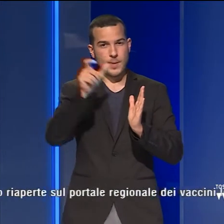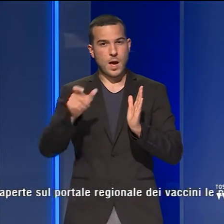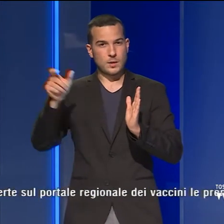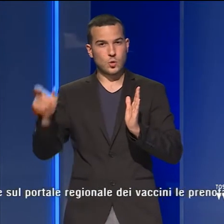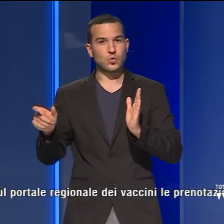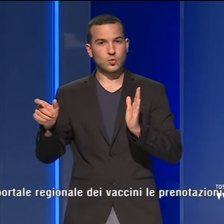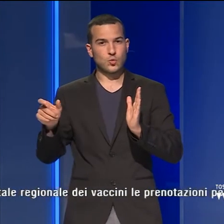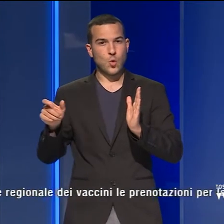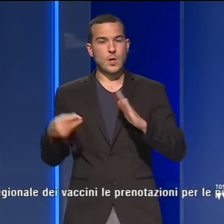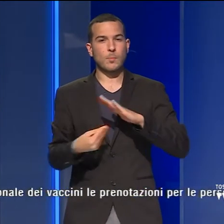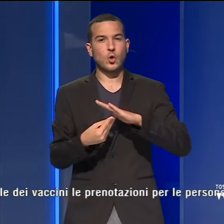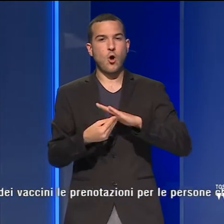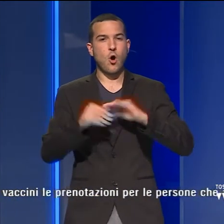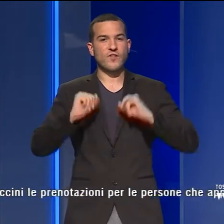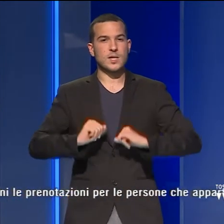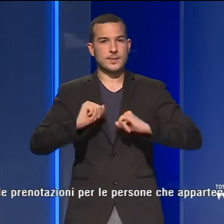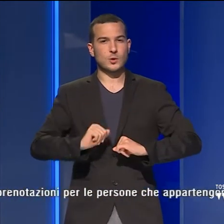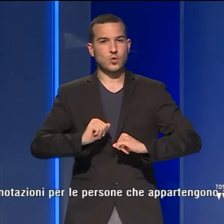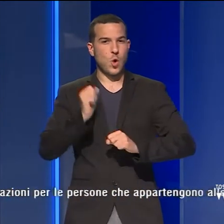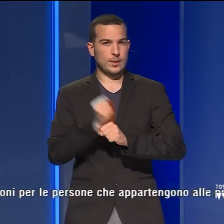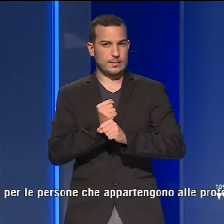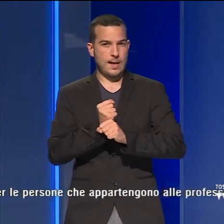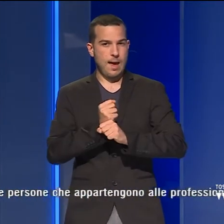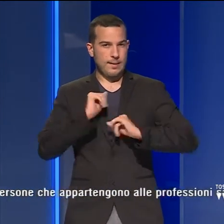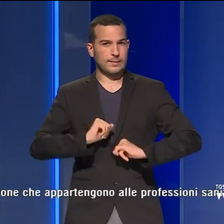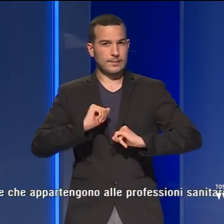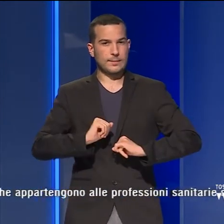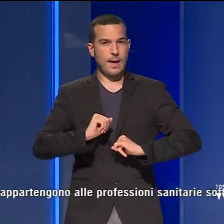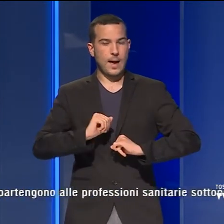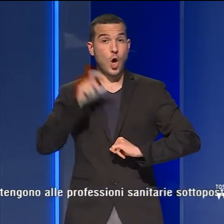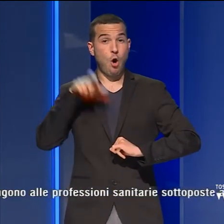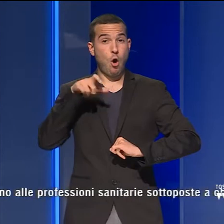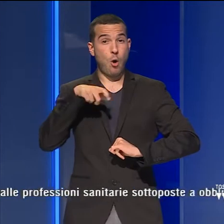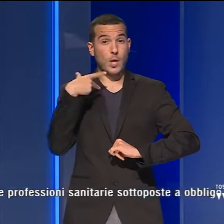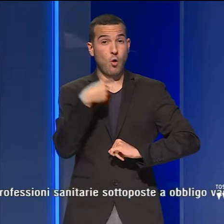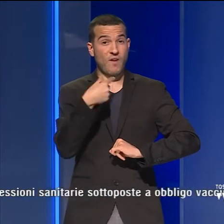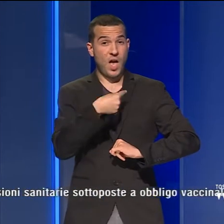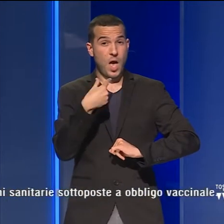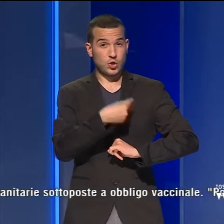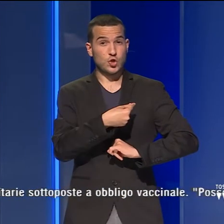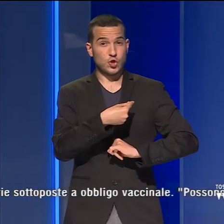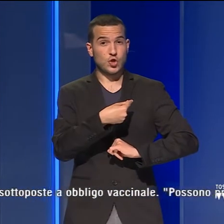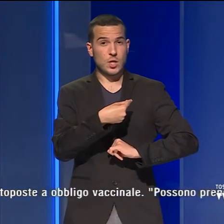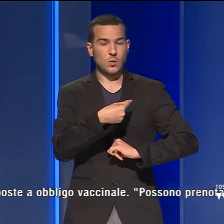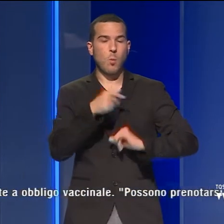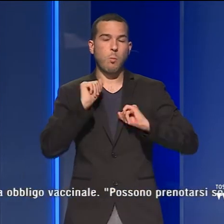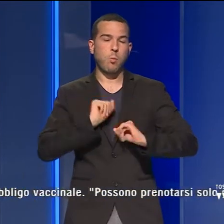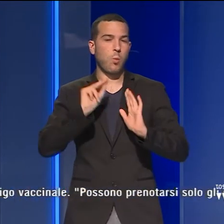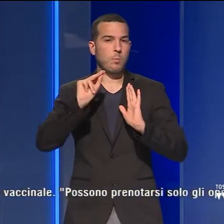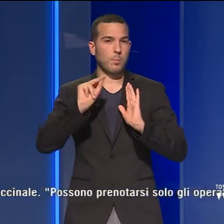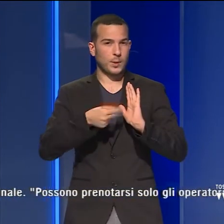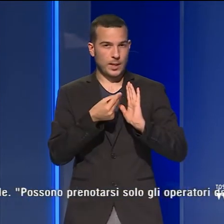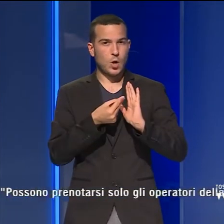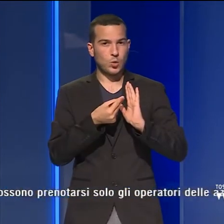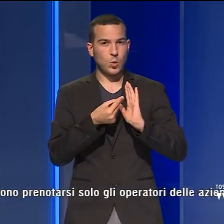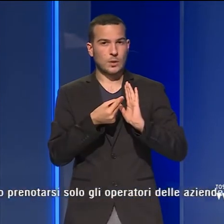professioni sanitarie sottoposte a obbligo vaccinale. Possono prenotarsi solo gli